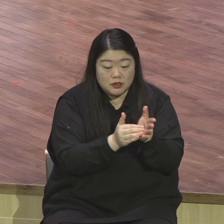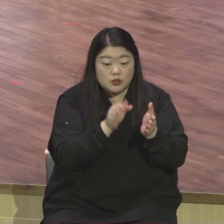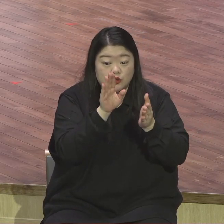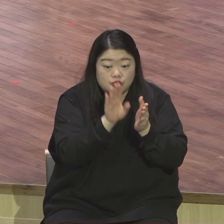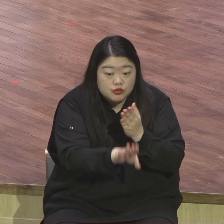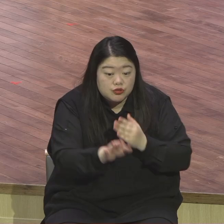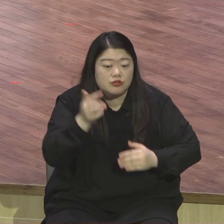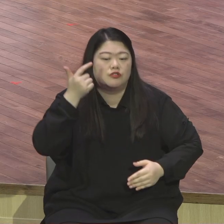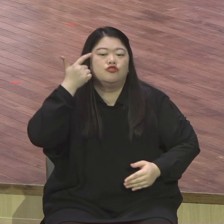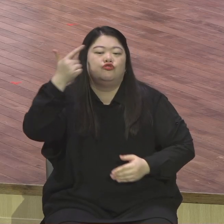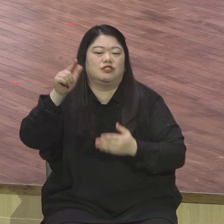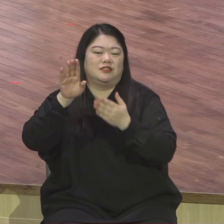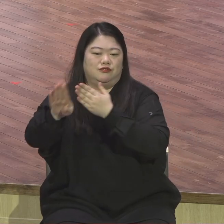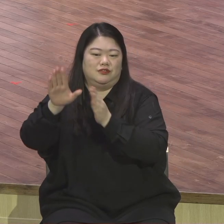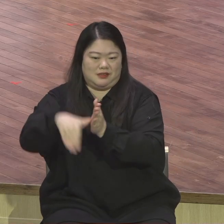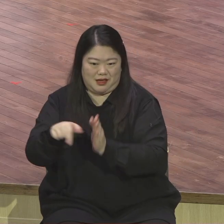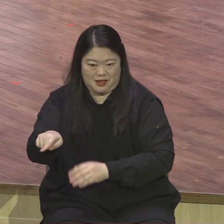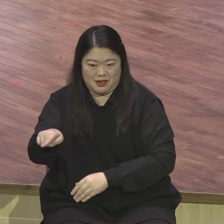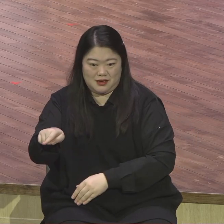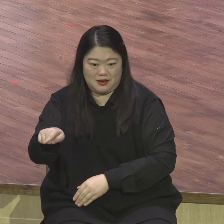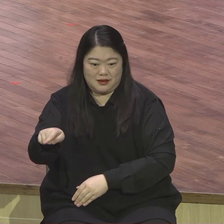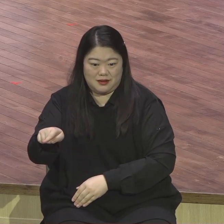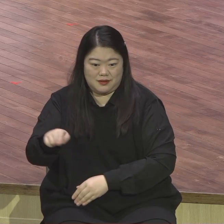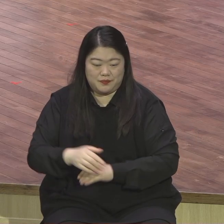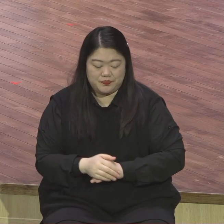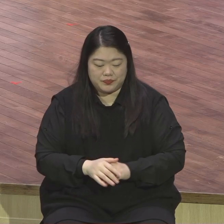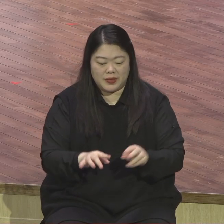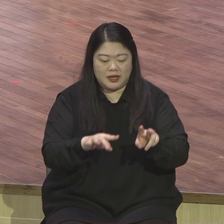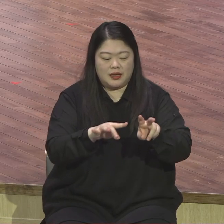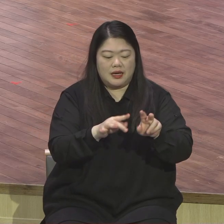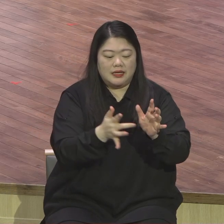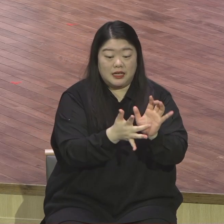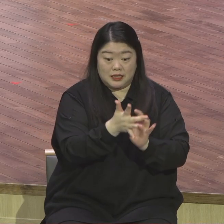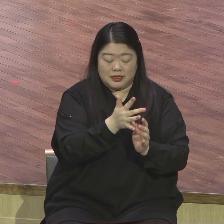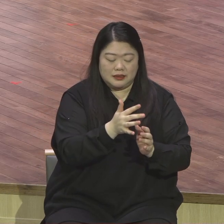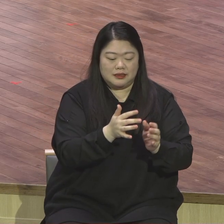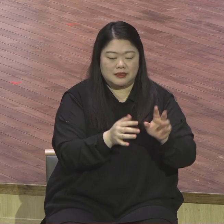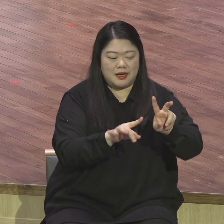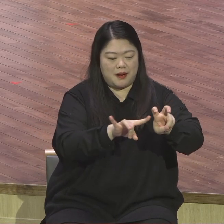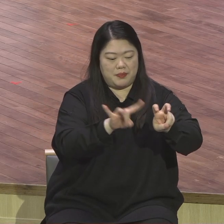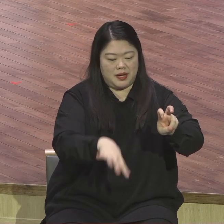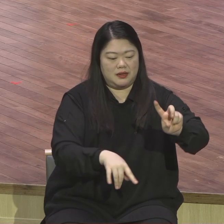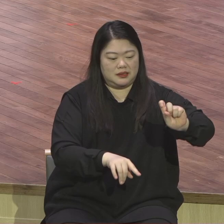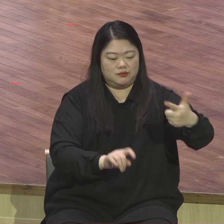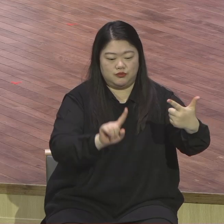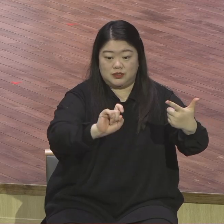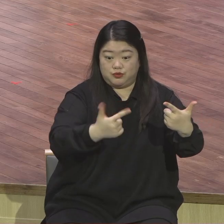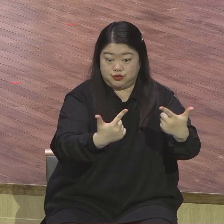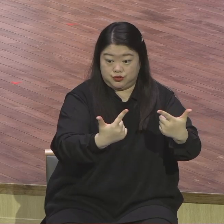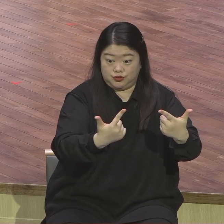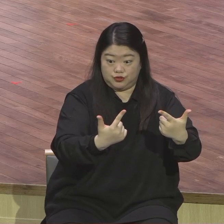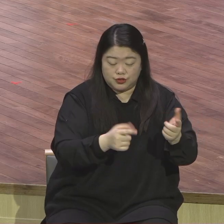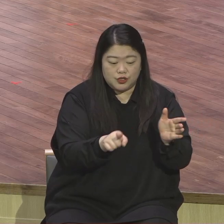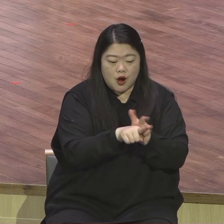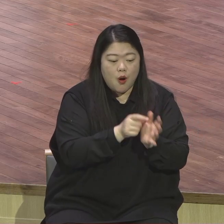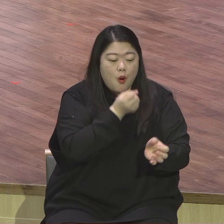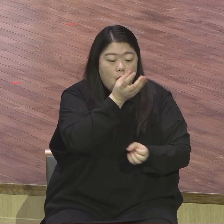예수님이 그리도십니다 고백한 여셋 후에 이 베드로의 신앙 고백